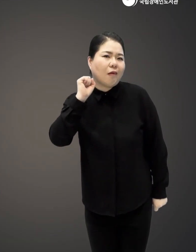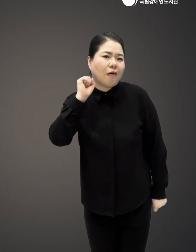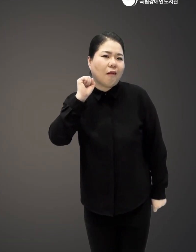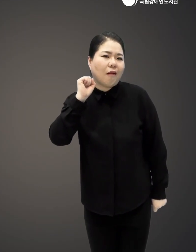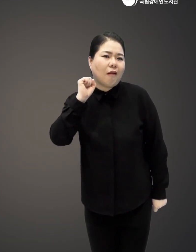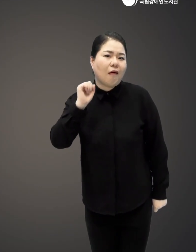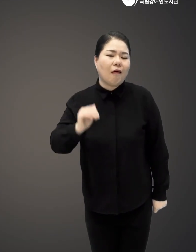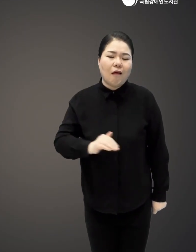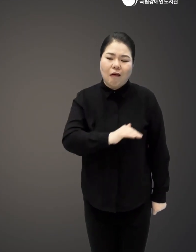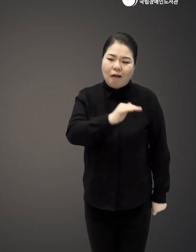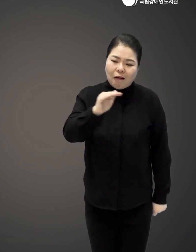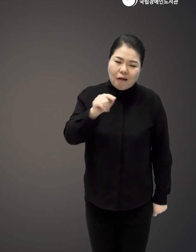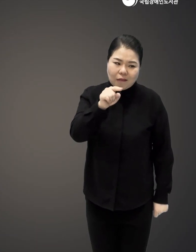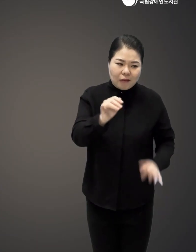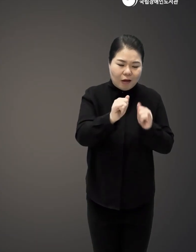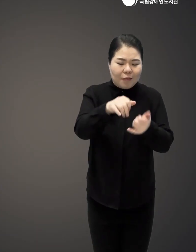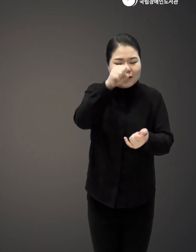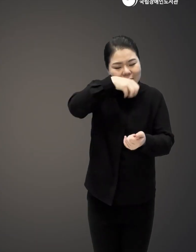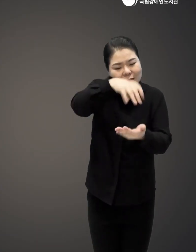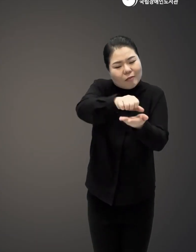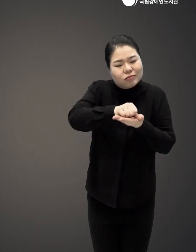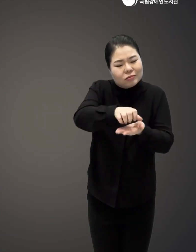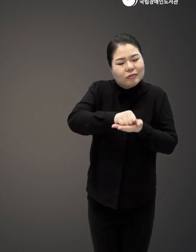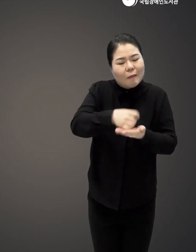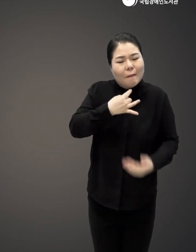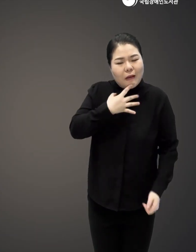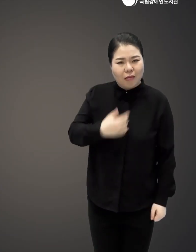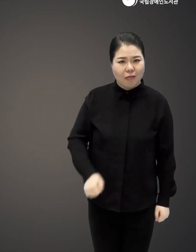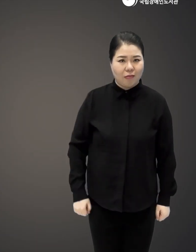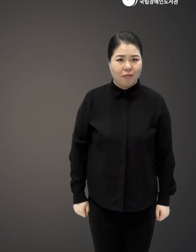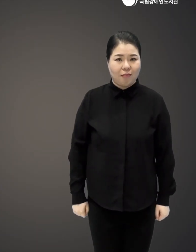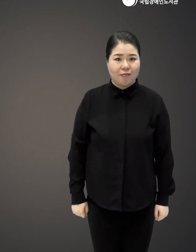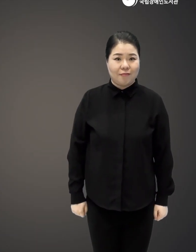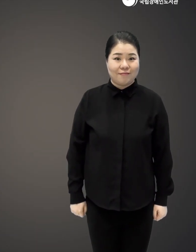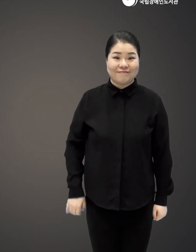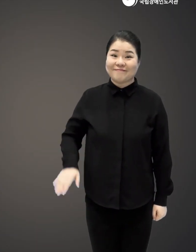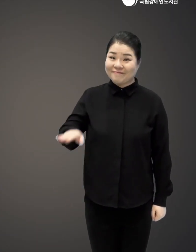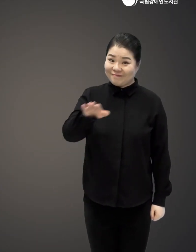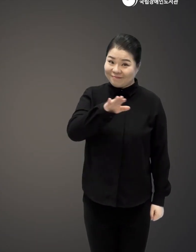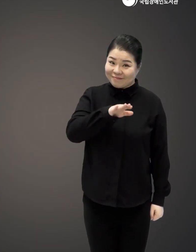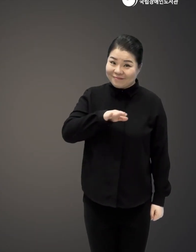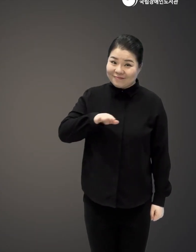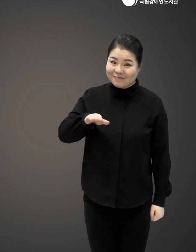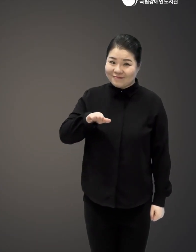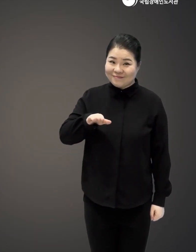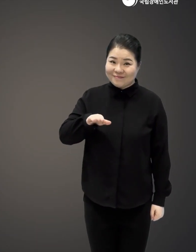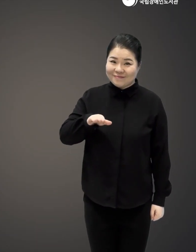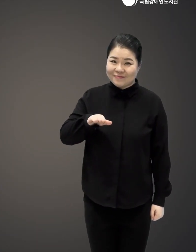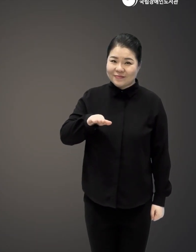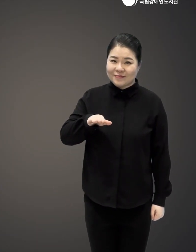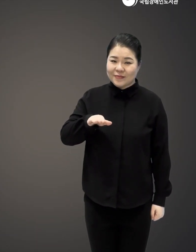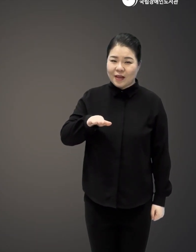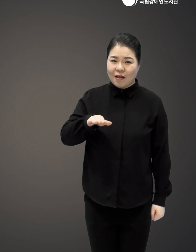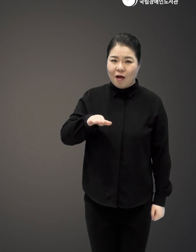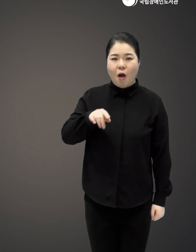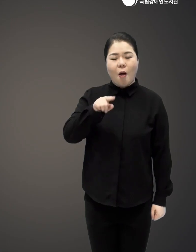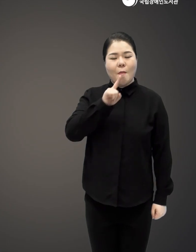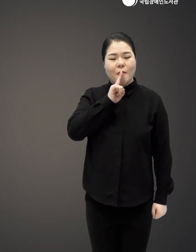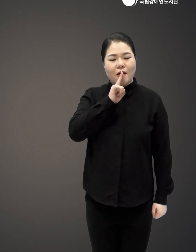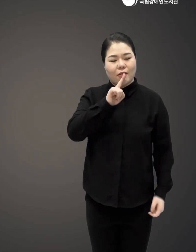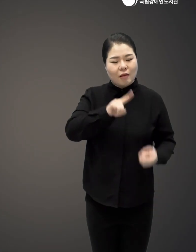마냥 상대를 수용하기만 하는 거죠 우리는 때로는 이 건강하게